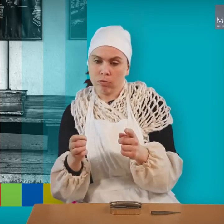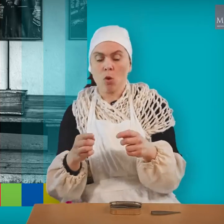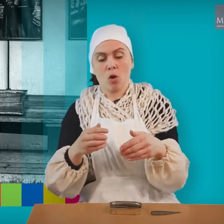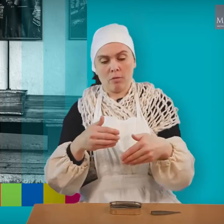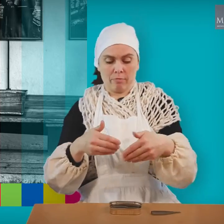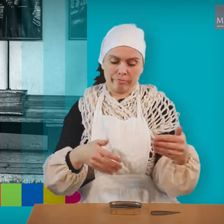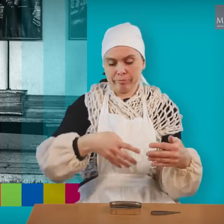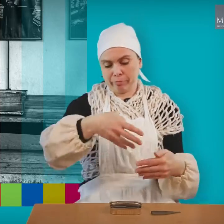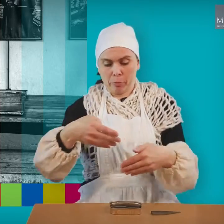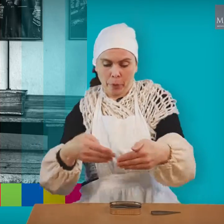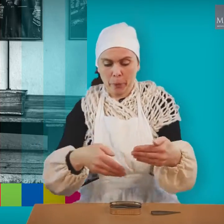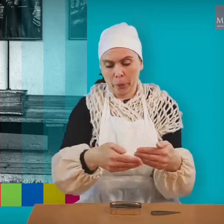tillegg legge dem i et fint mønster.